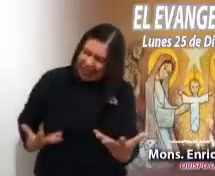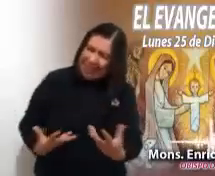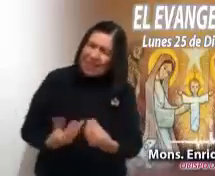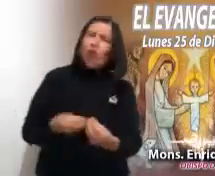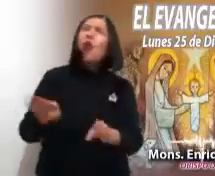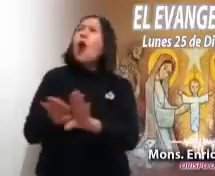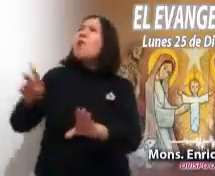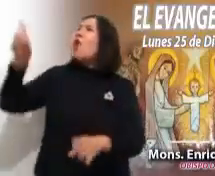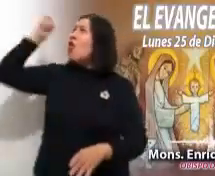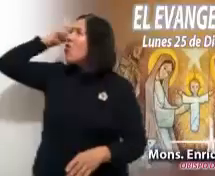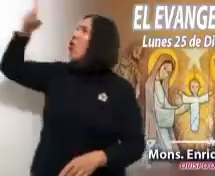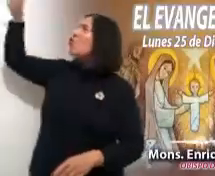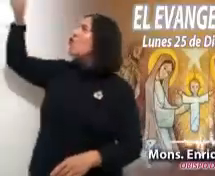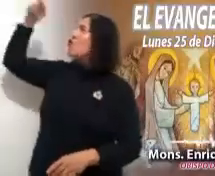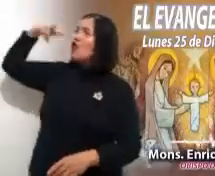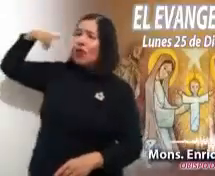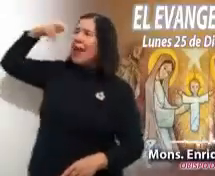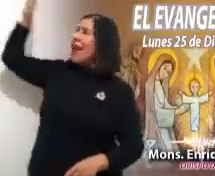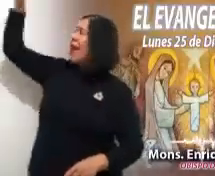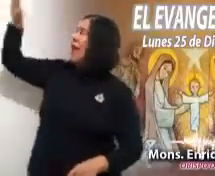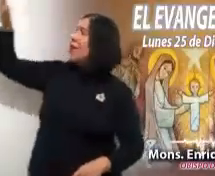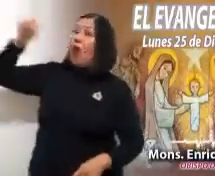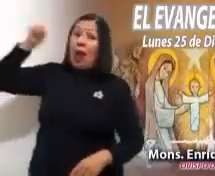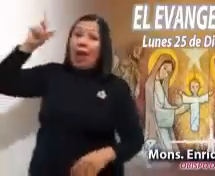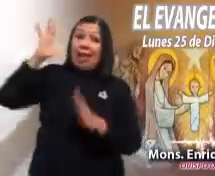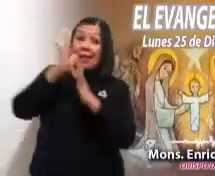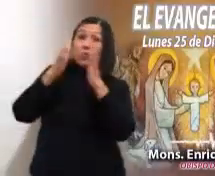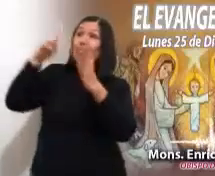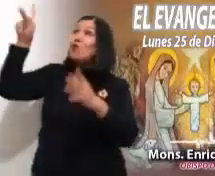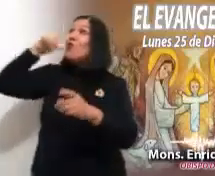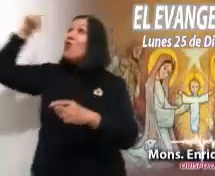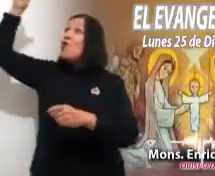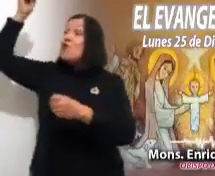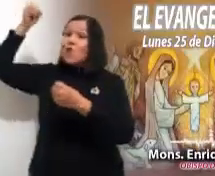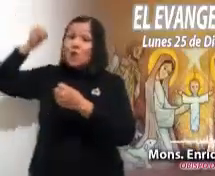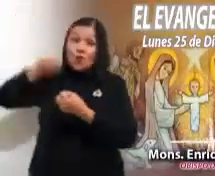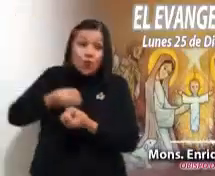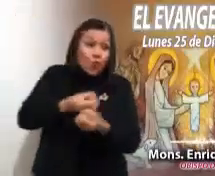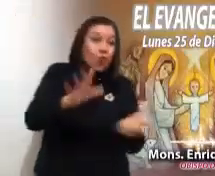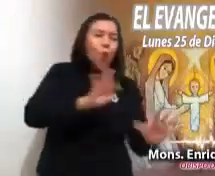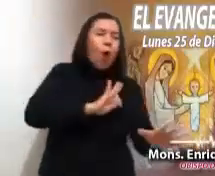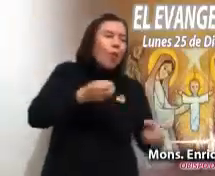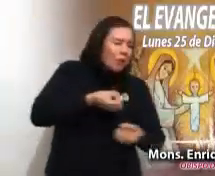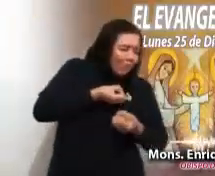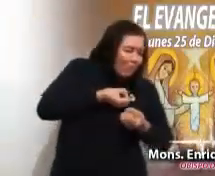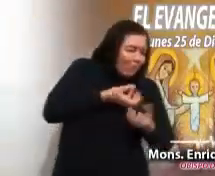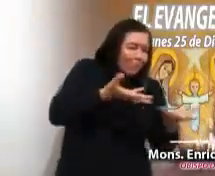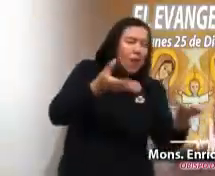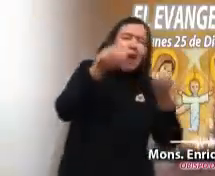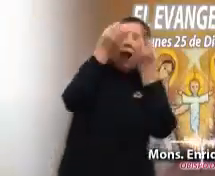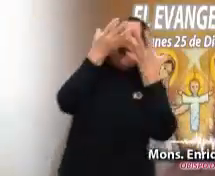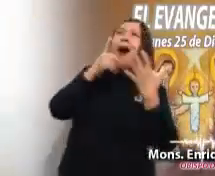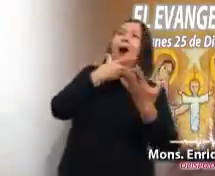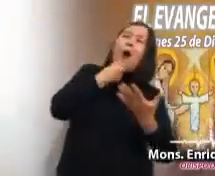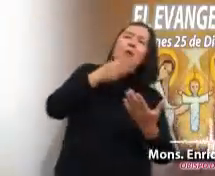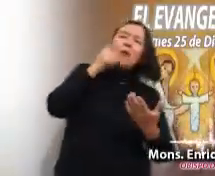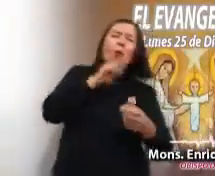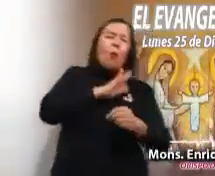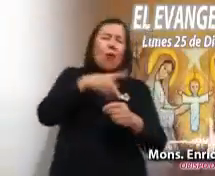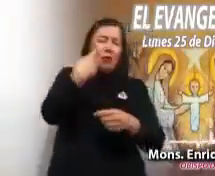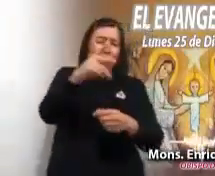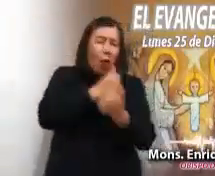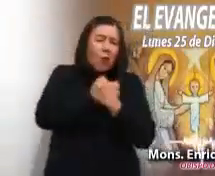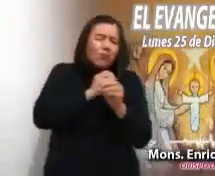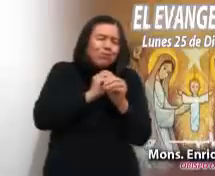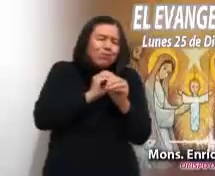juntos el reino de Dios. Que la luz de Cristo ilumine a todos los hombres y mujeres y que su amor se